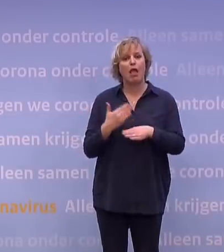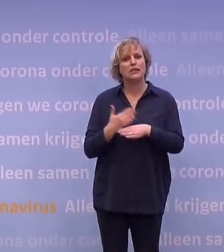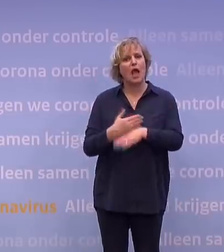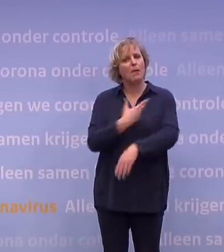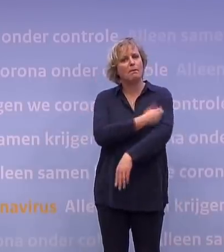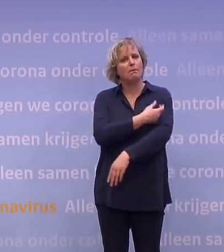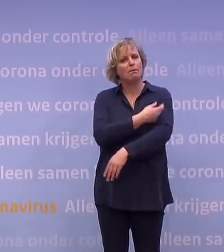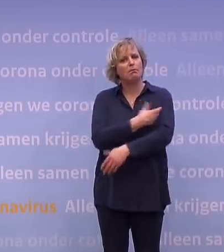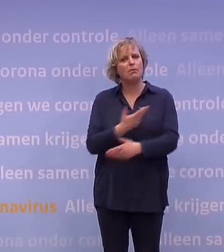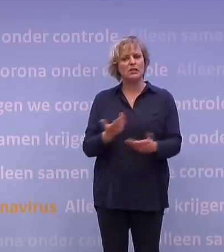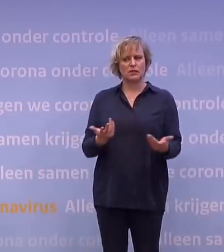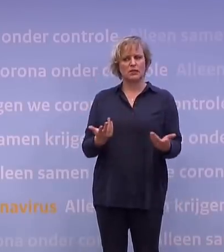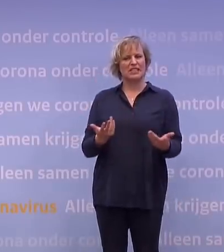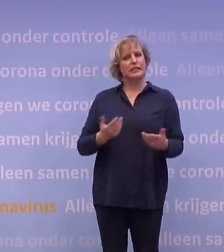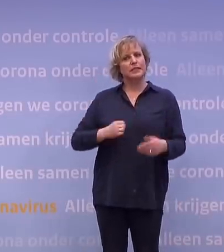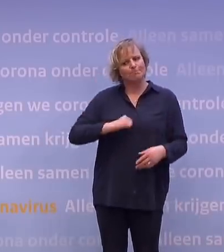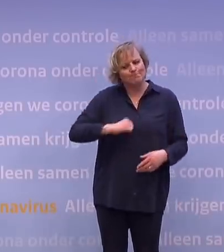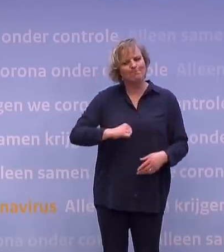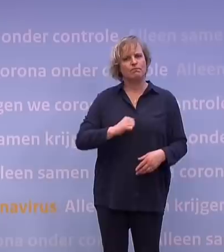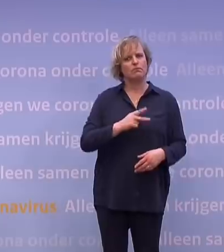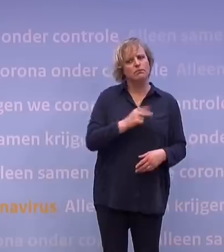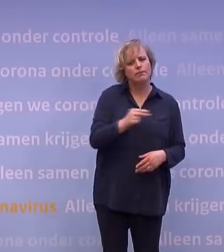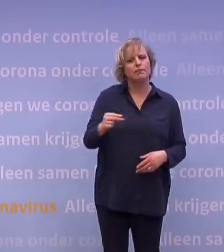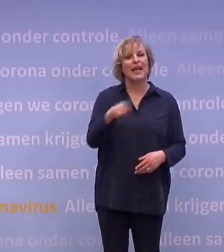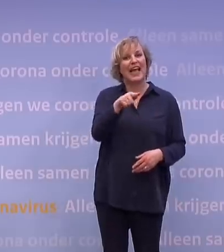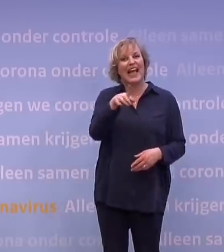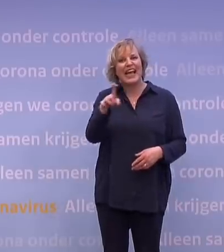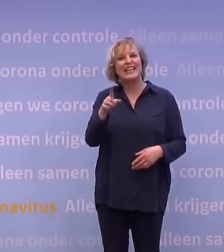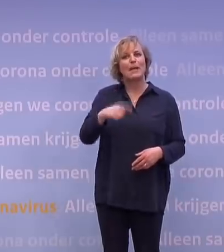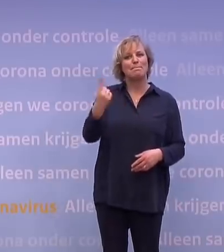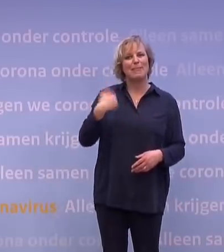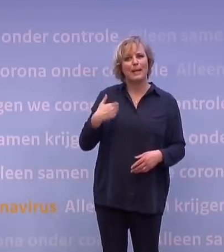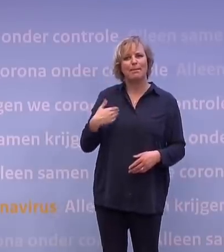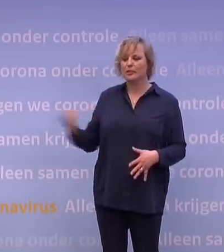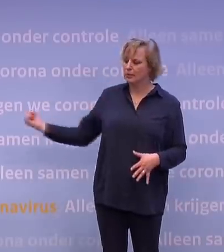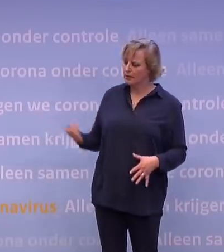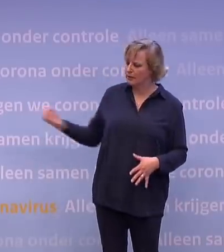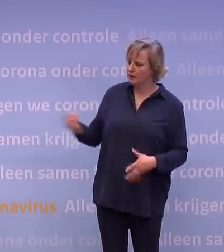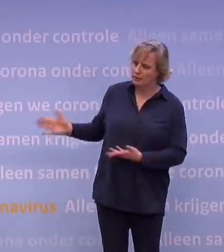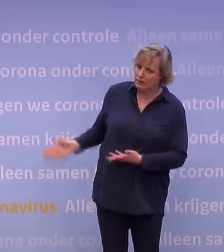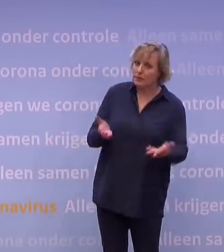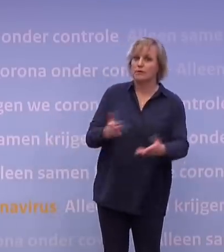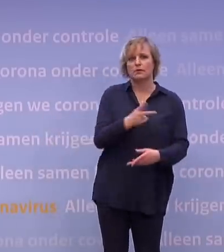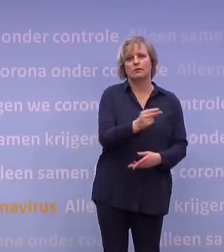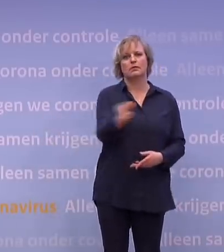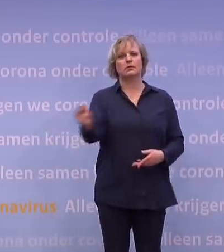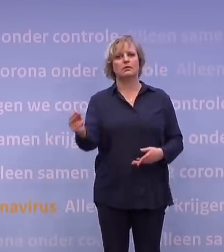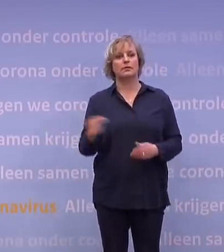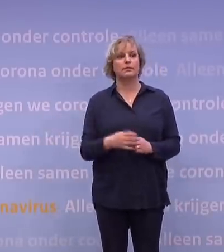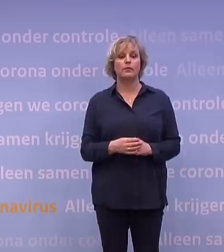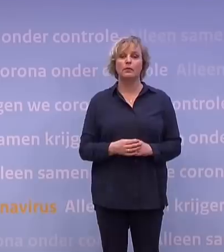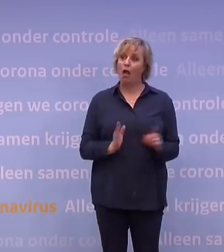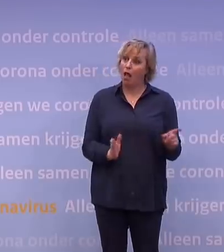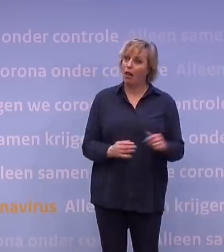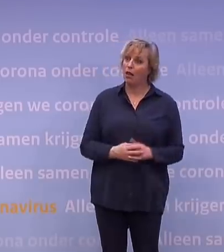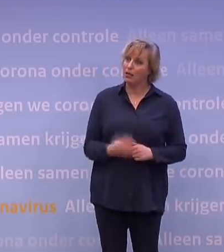is er nou toch niet de mogelijkheid om dat proces nog te versnellen en dat de GGD bijvoorbeeld meer mensen per dag op die locaties inent met de vaccins die er al zijn? Dat doen